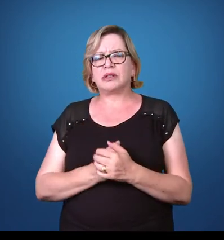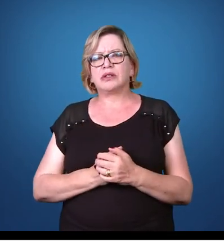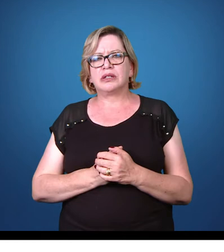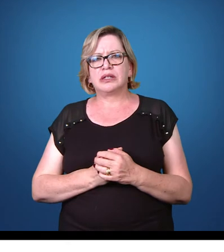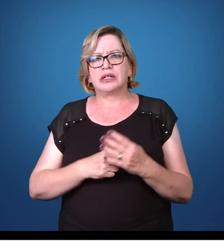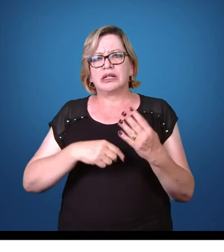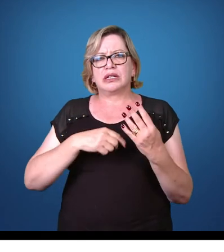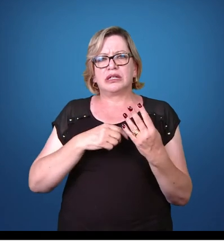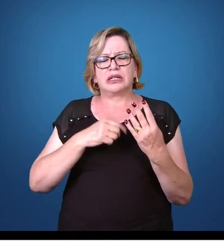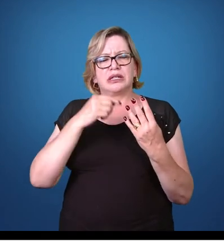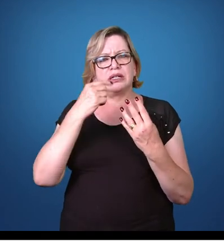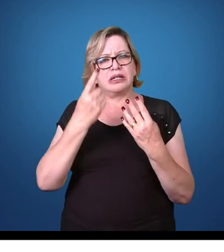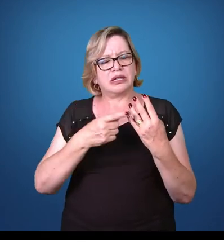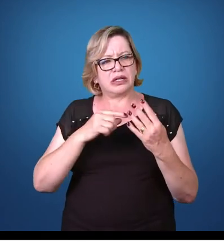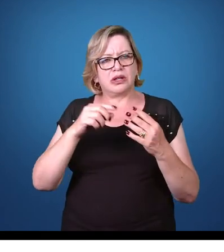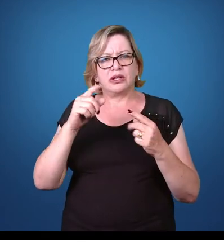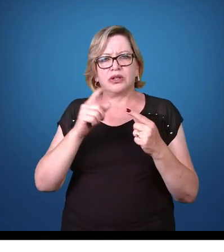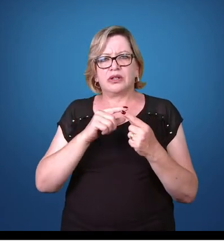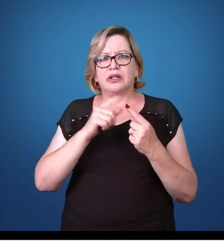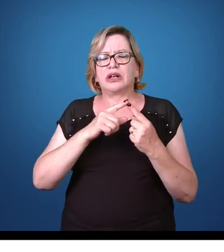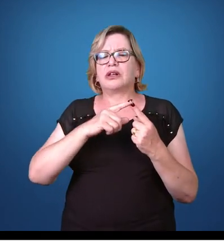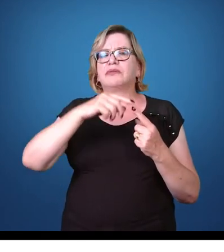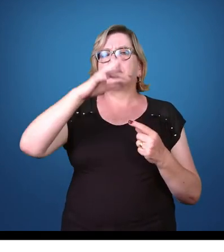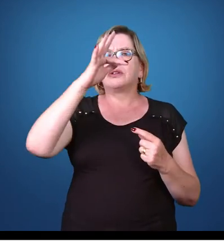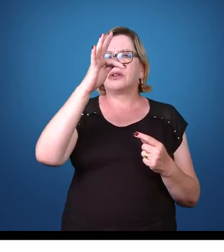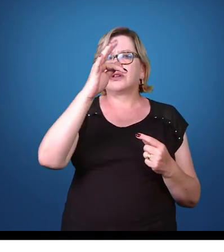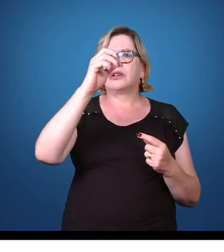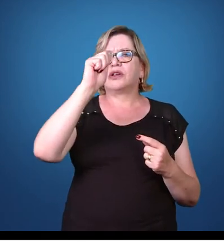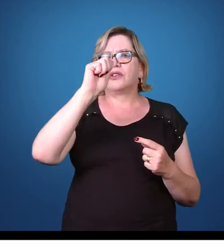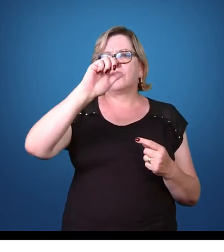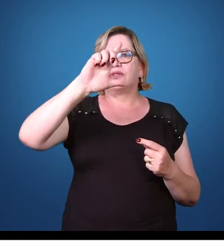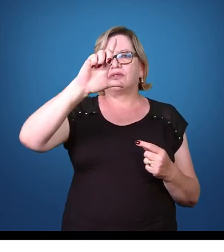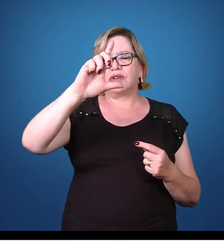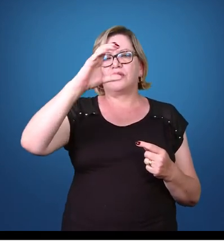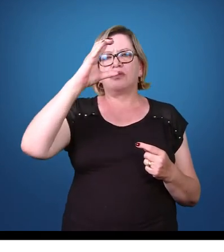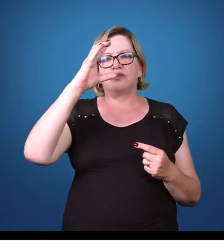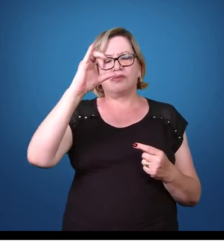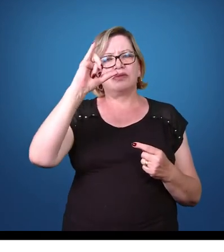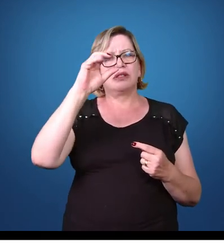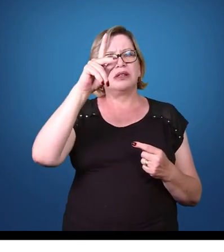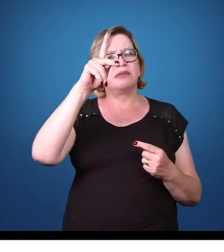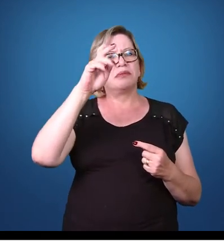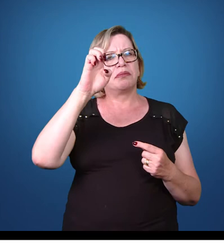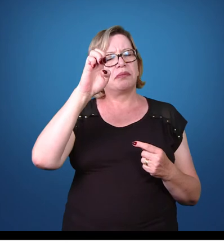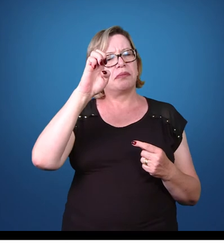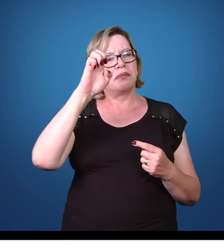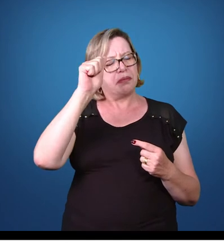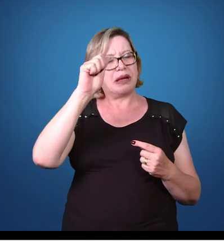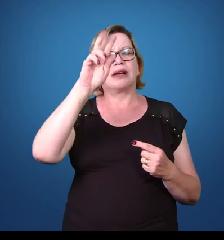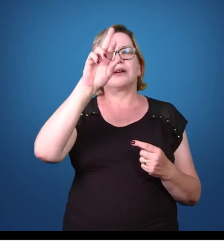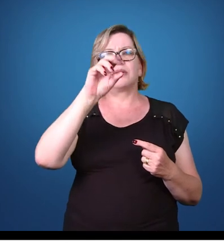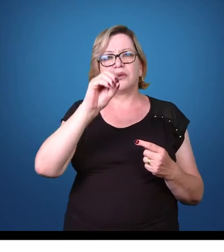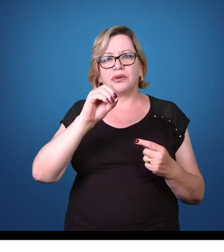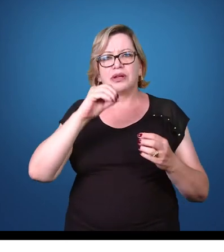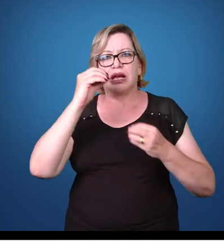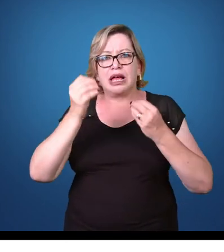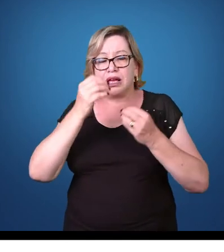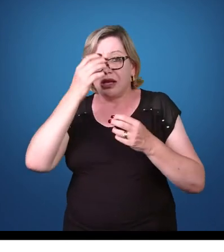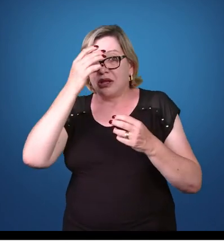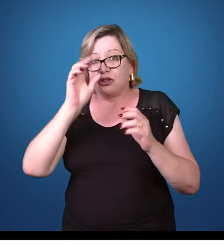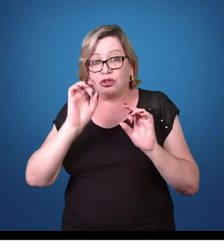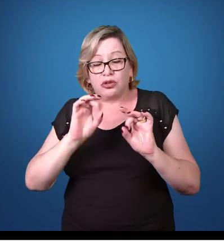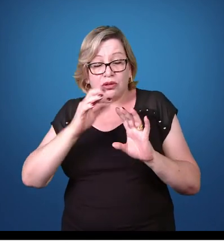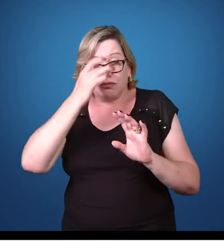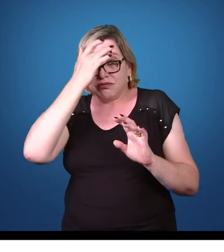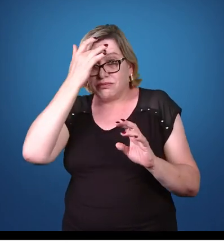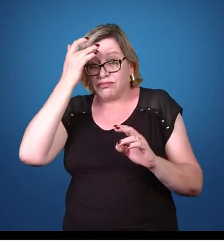O falcíparum, o Plasmodium falcíparum, ele é o mais patogênico dentre todas, e o homem é o seu único hospedeiro